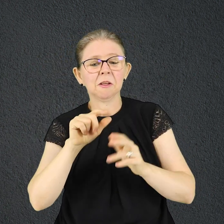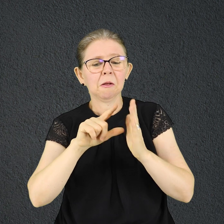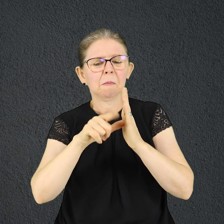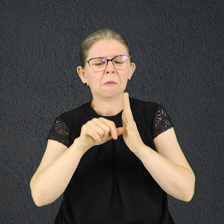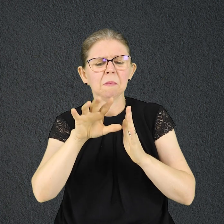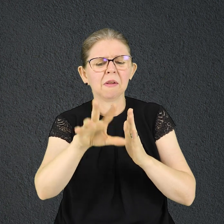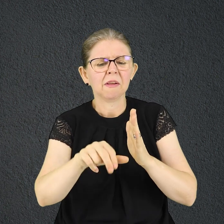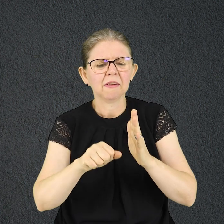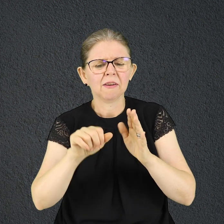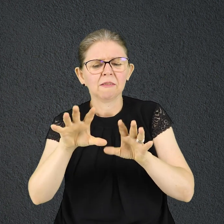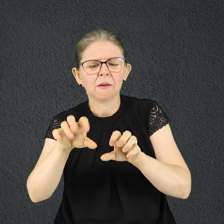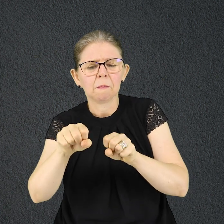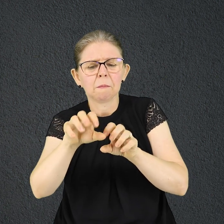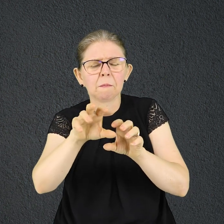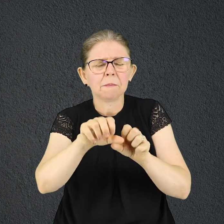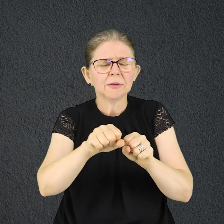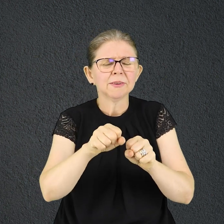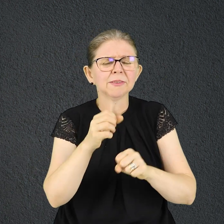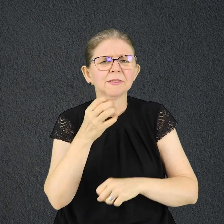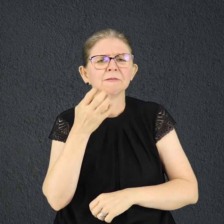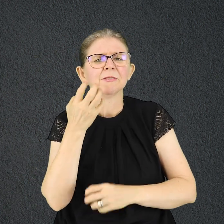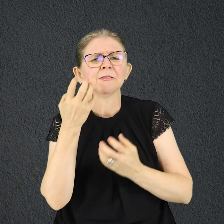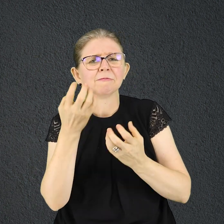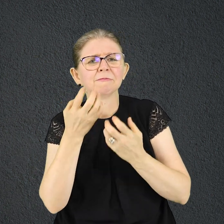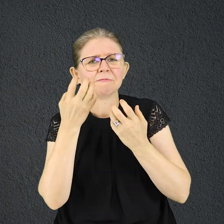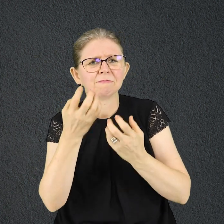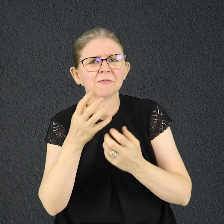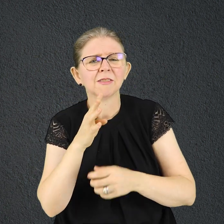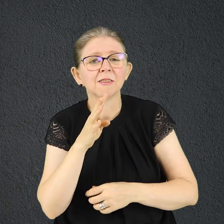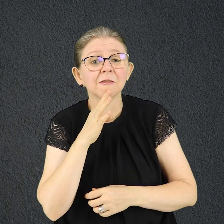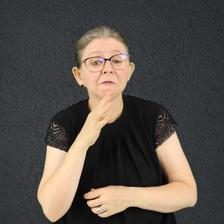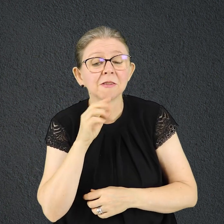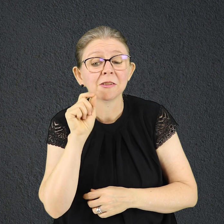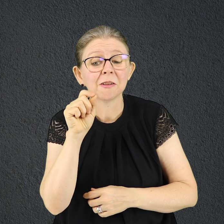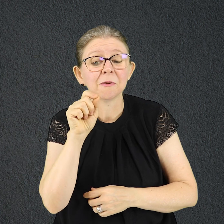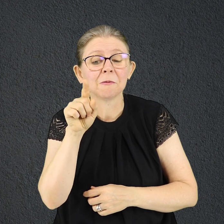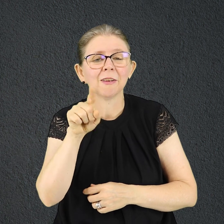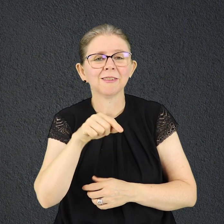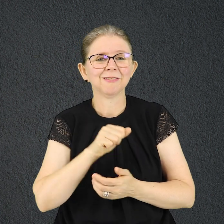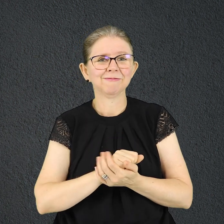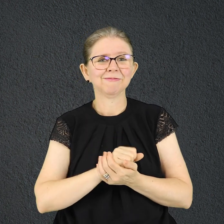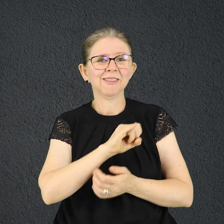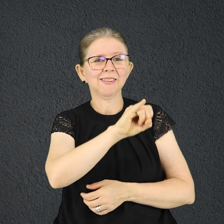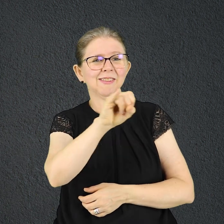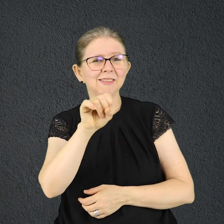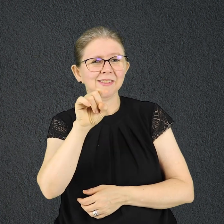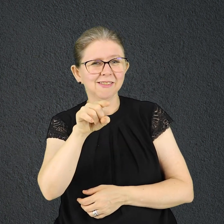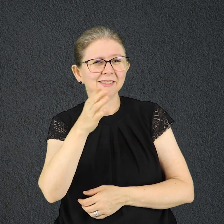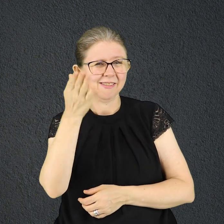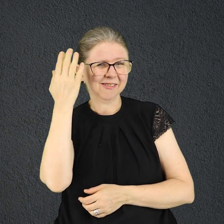criança conhece bem essa dúvida cruel. Ao receber um presente, é normal ficar curioso para saber o que há dentro